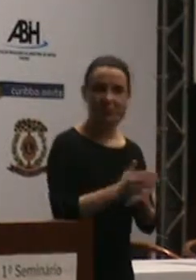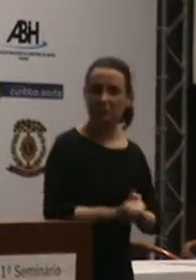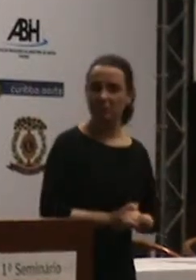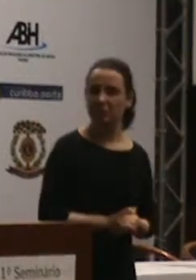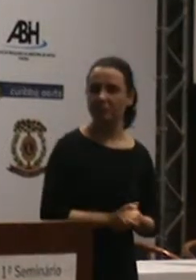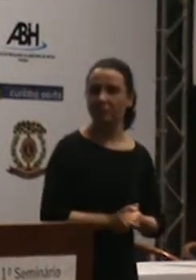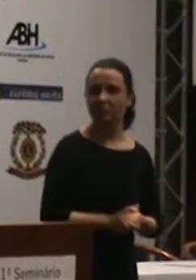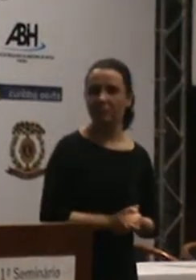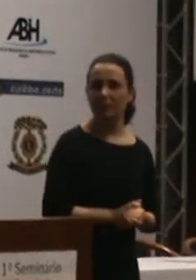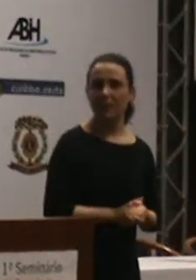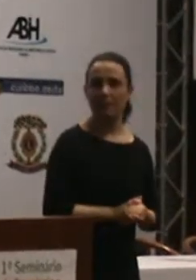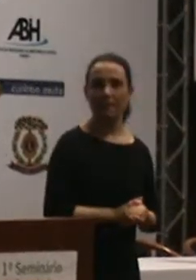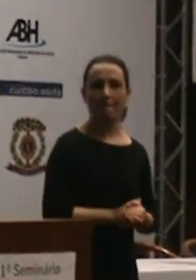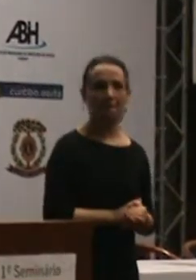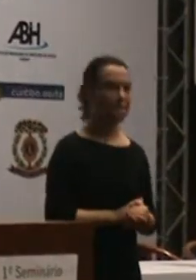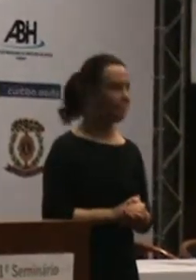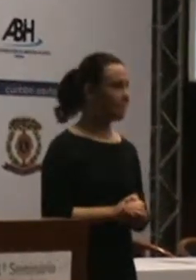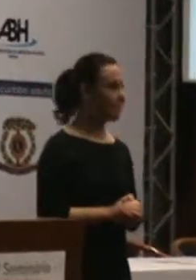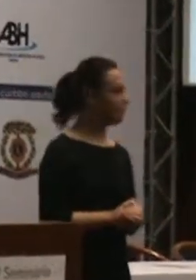gostaria de posicionar... ... ... ... ...